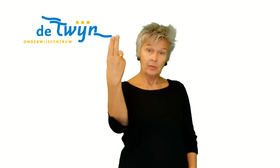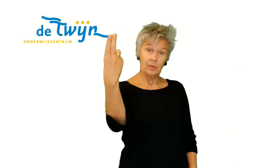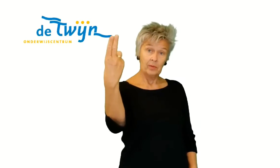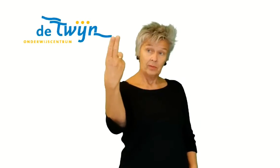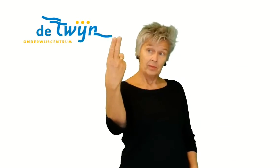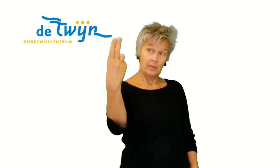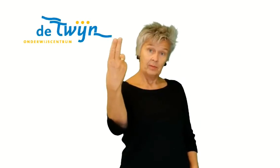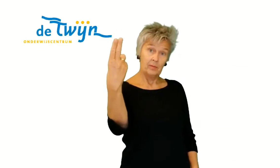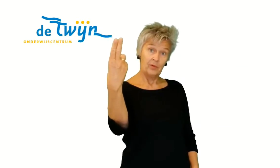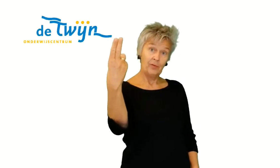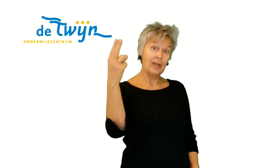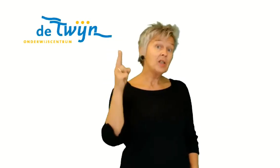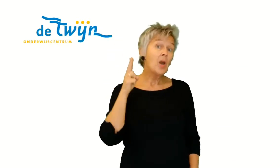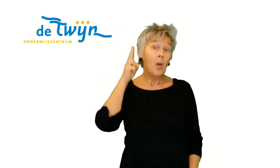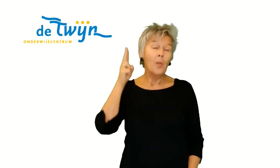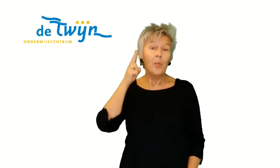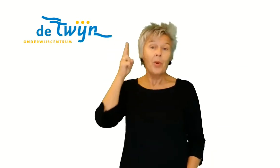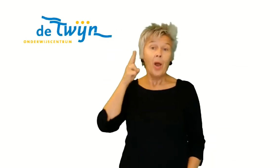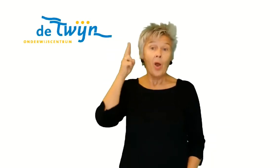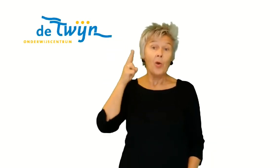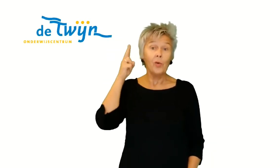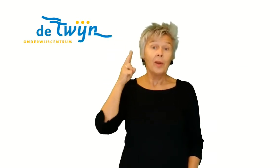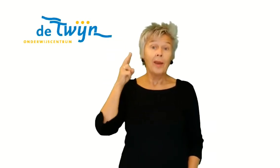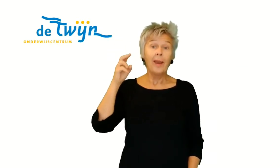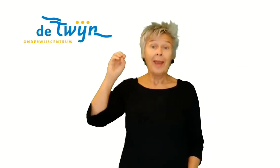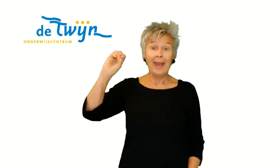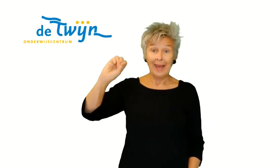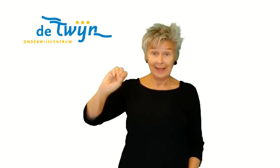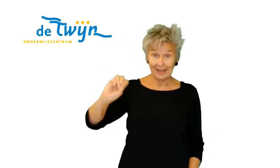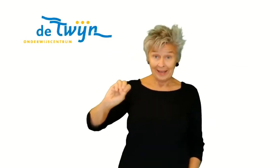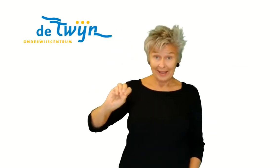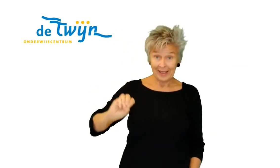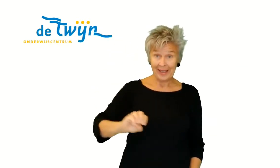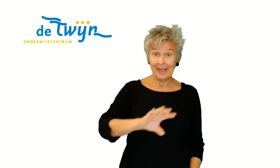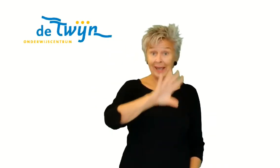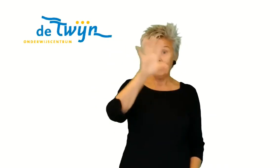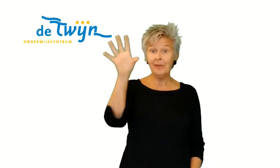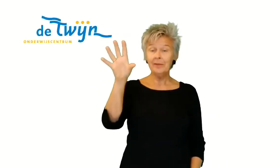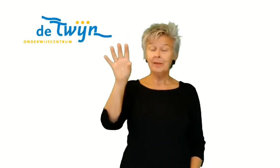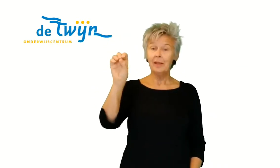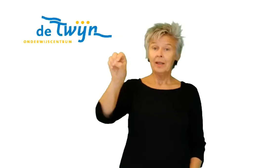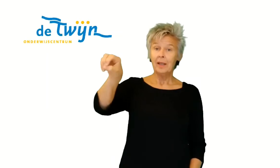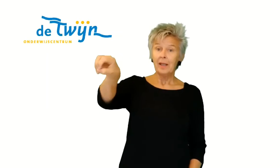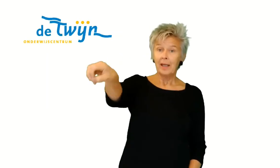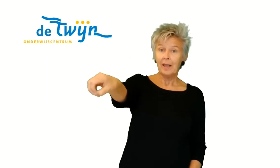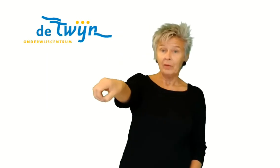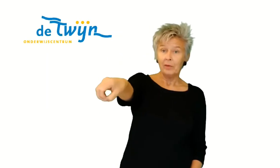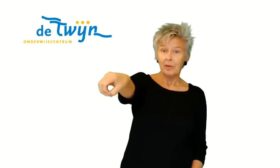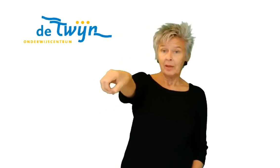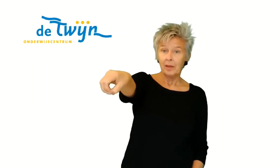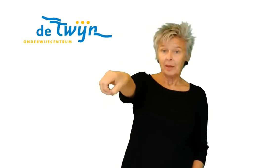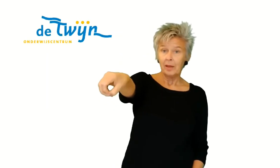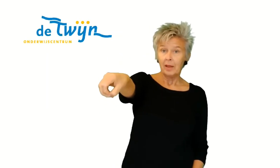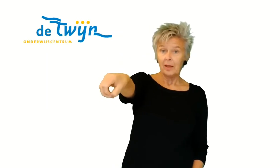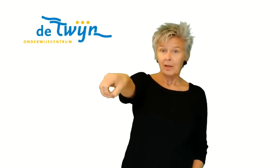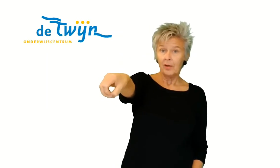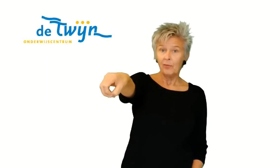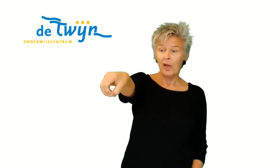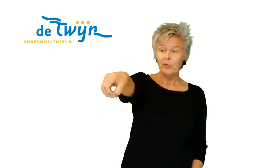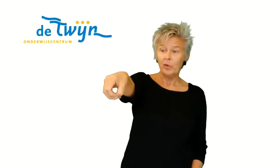twee vingers, bruin en geel, geel. Je verhandel